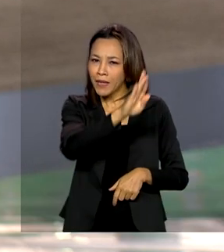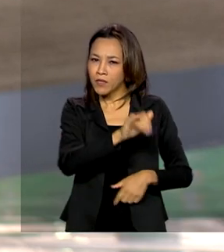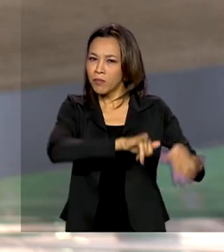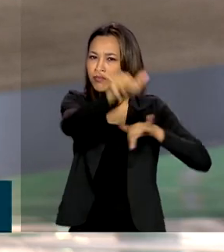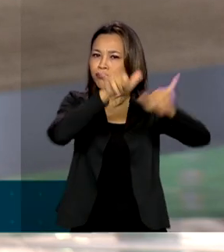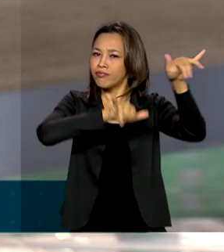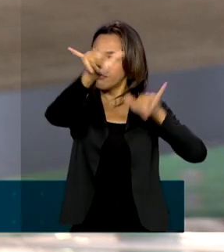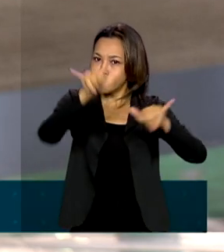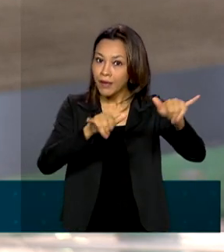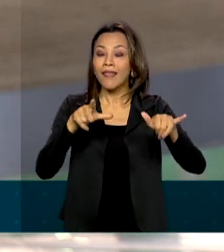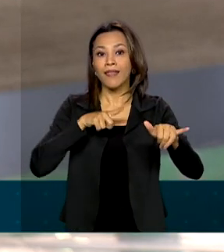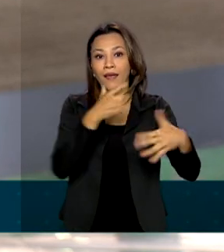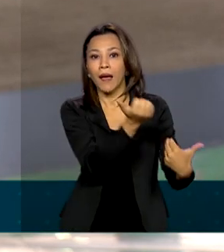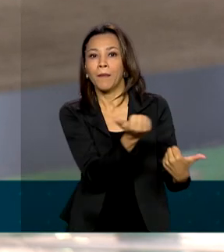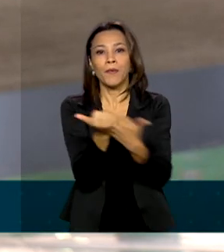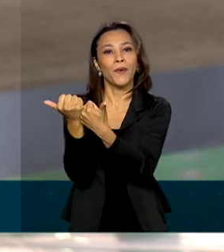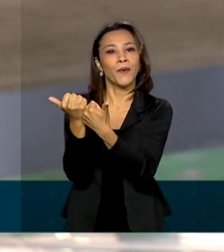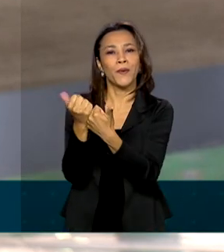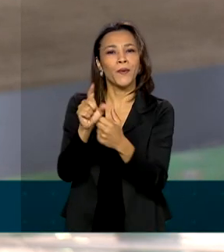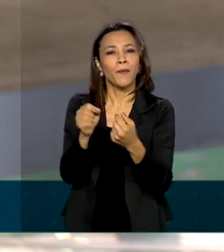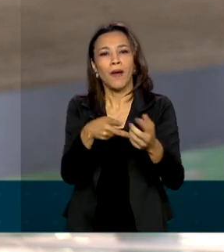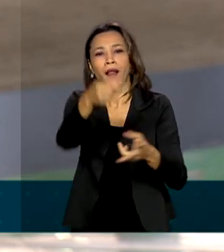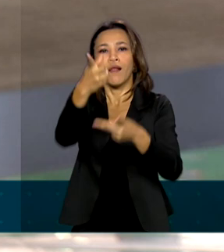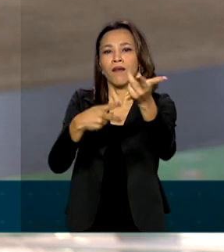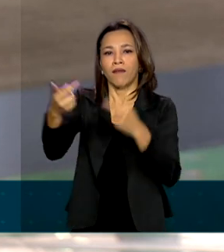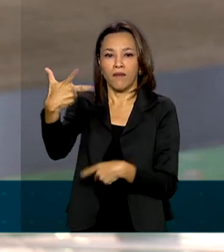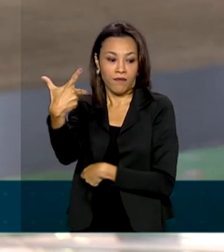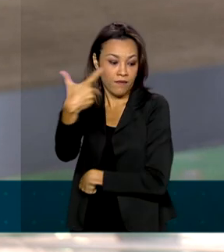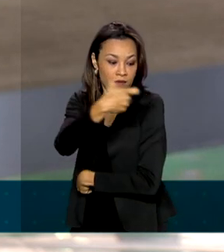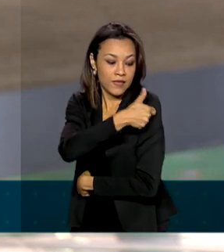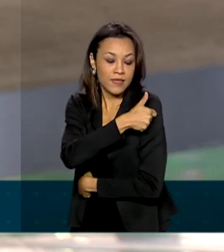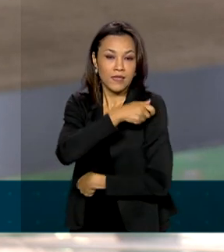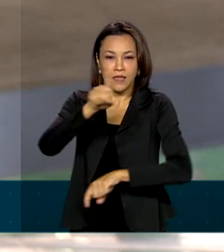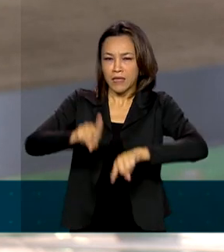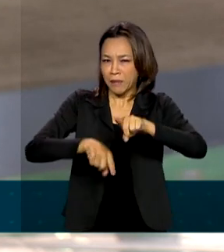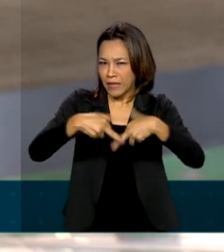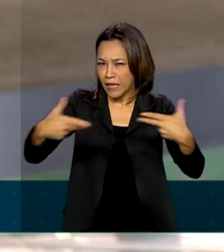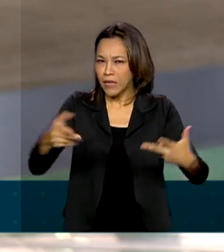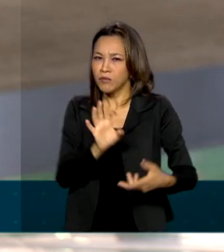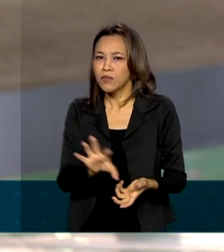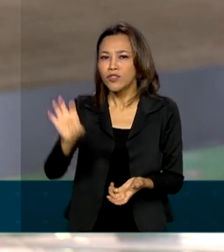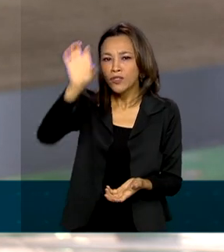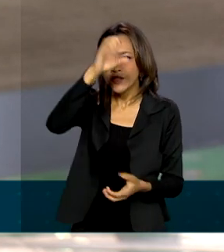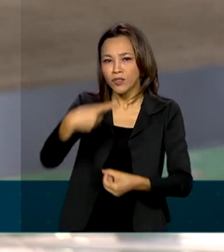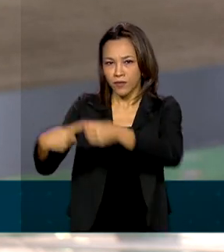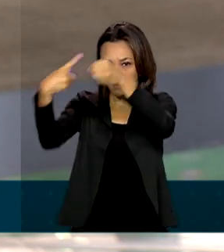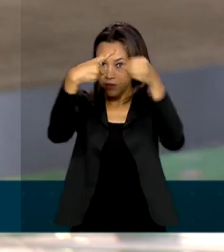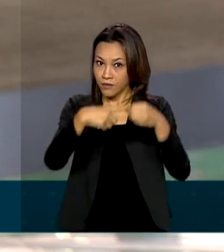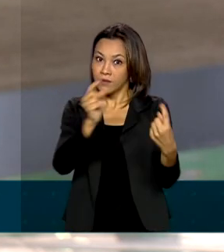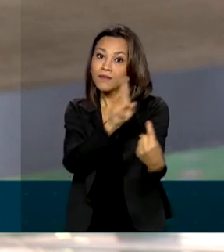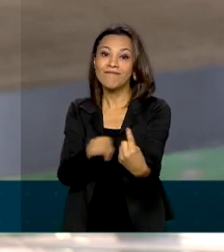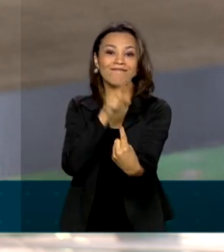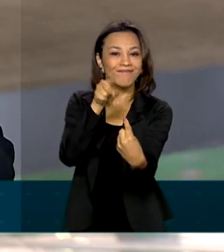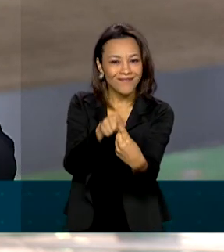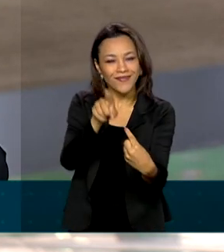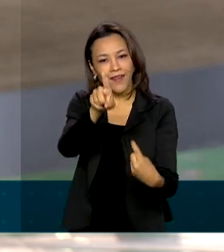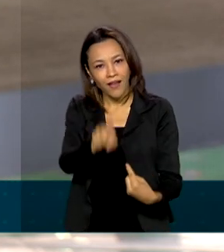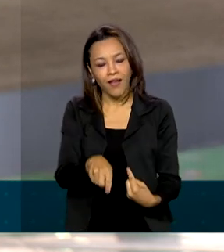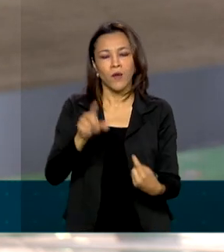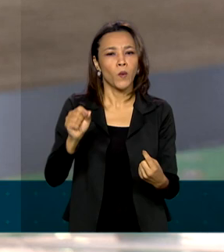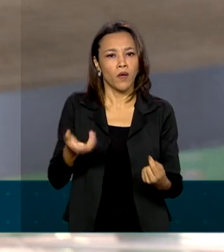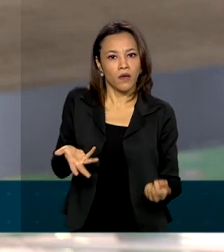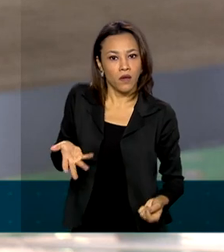a ação prevê apoio logístico para levar vacinas e insumos para os estados e municípios. A intenção, Renata, é realmente